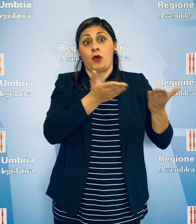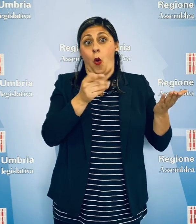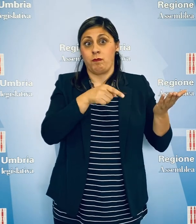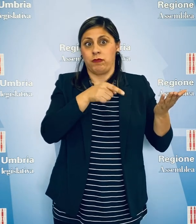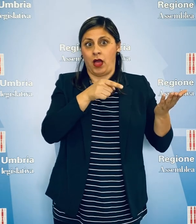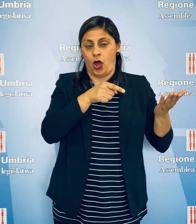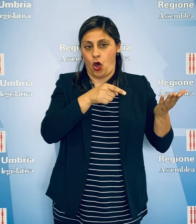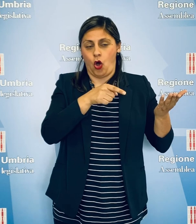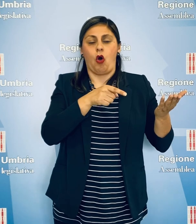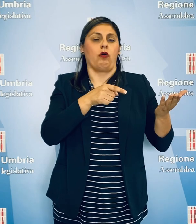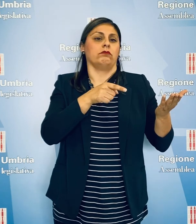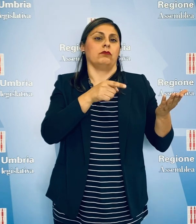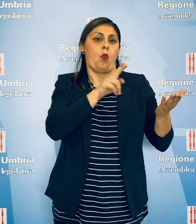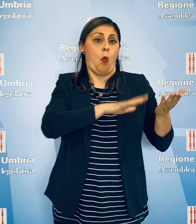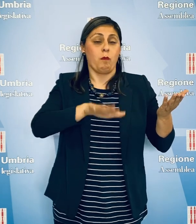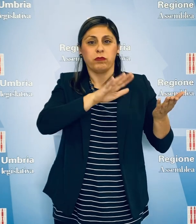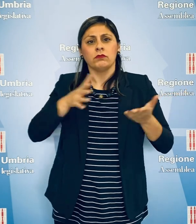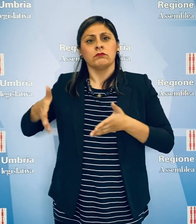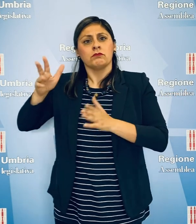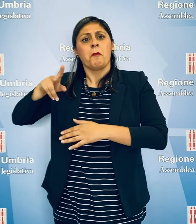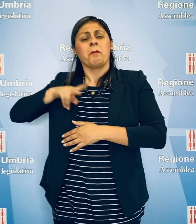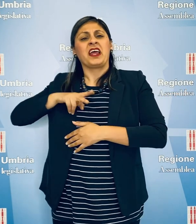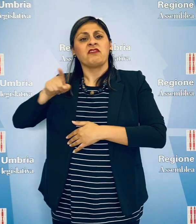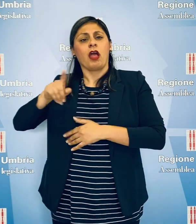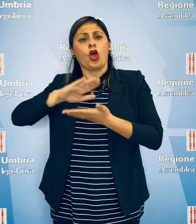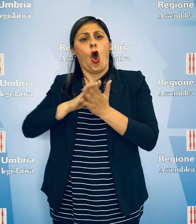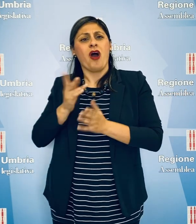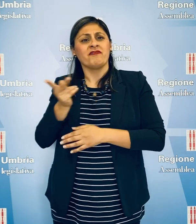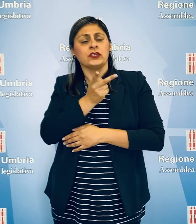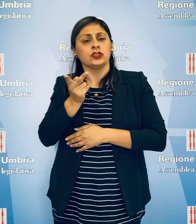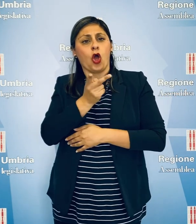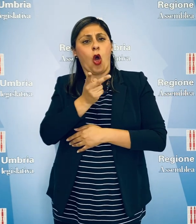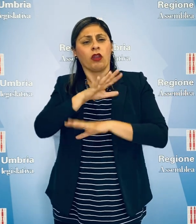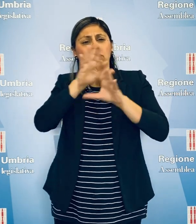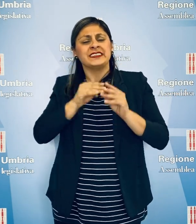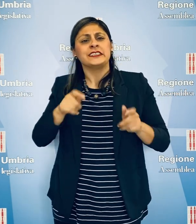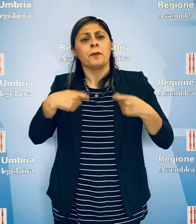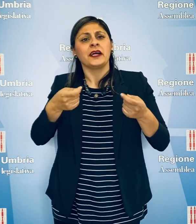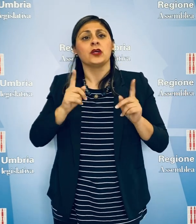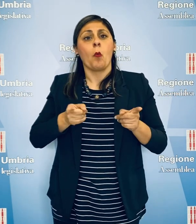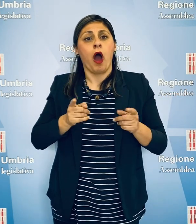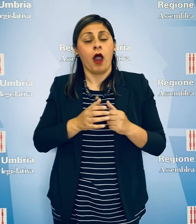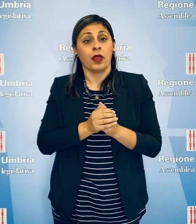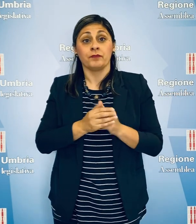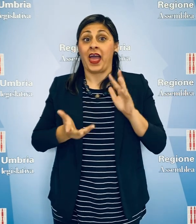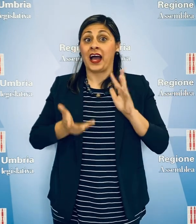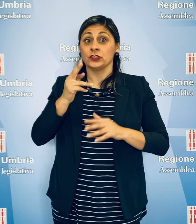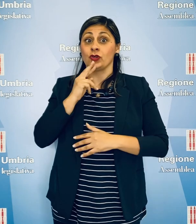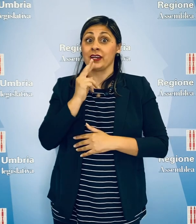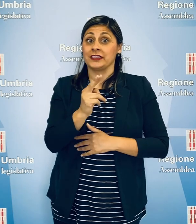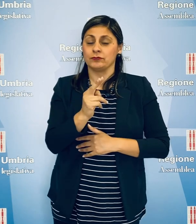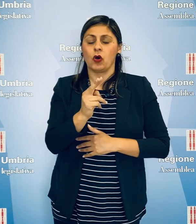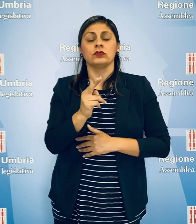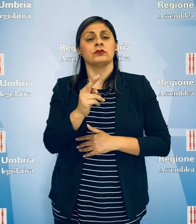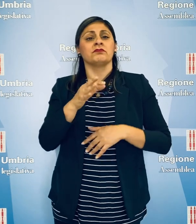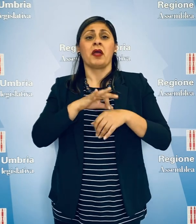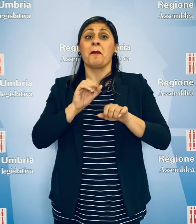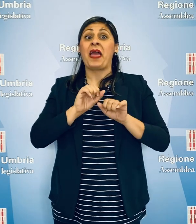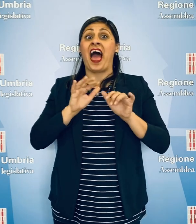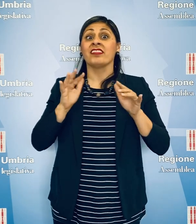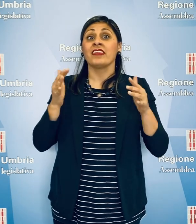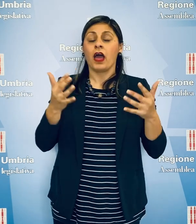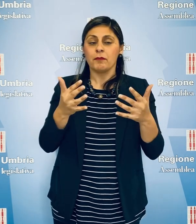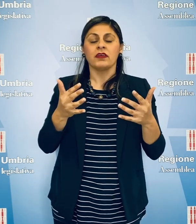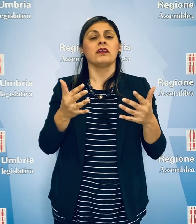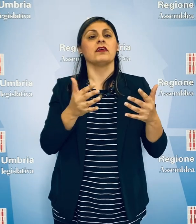convenzioni stipulate tra le aziende ospedaliere e sanitari dell'Umbria e le cliniche private regionali. L'assessore ha risposto